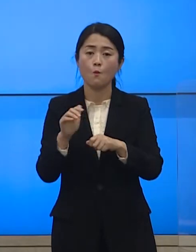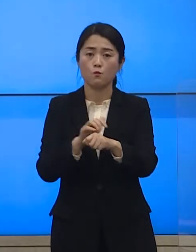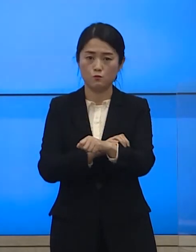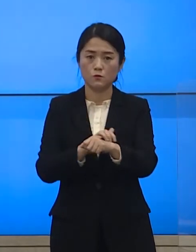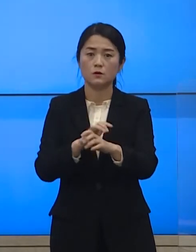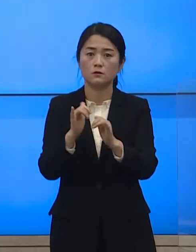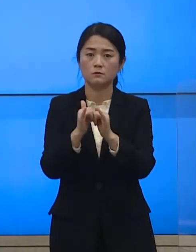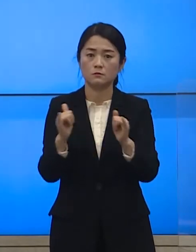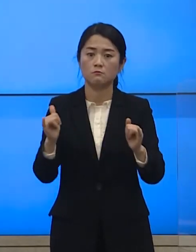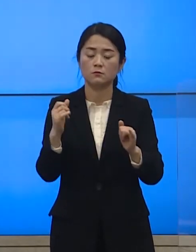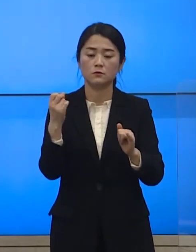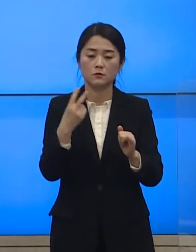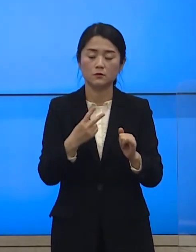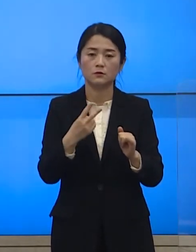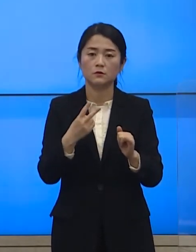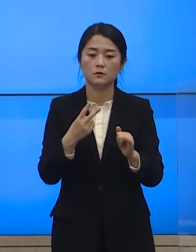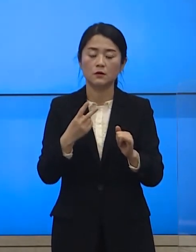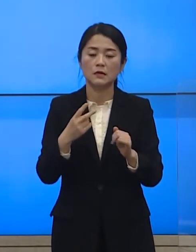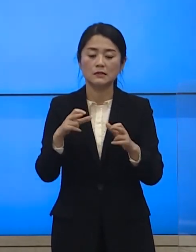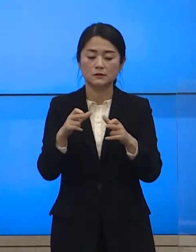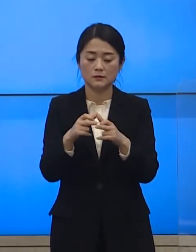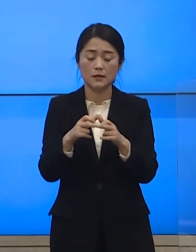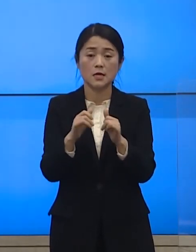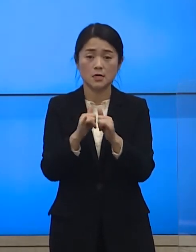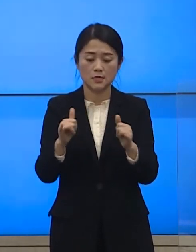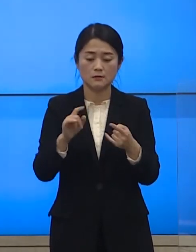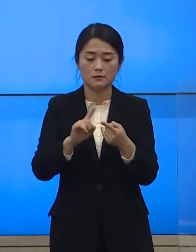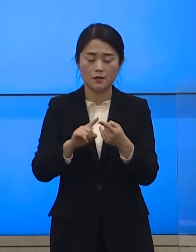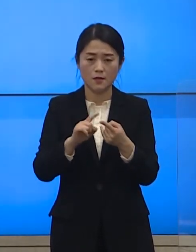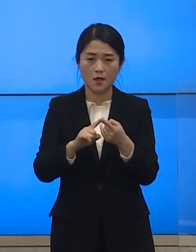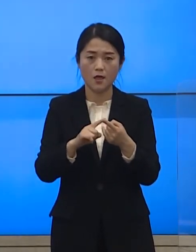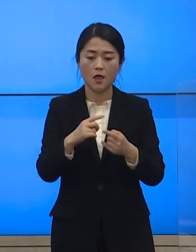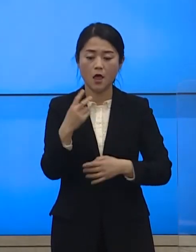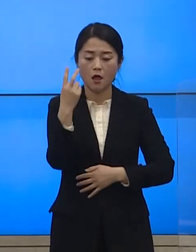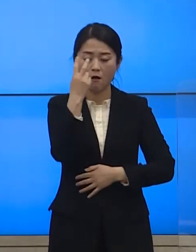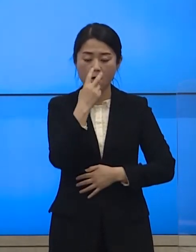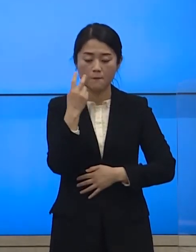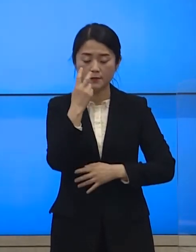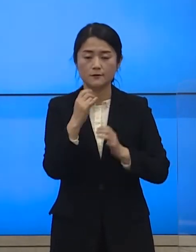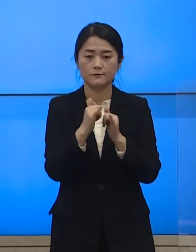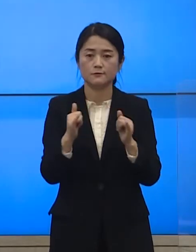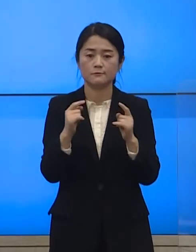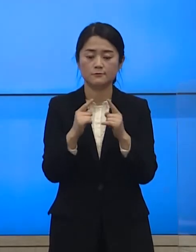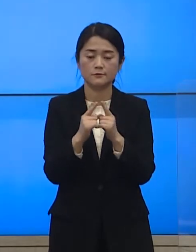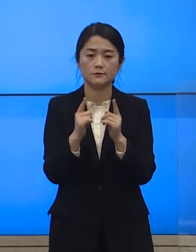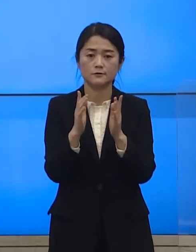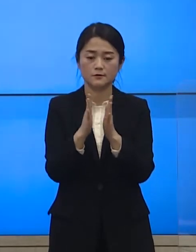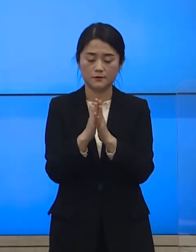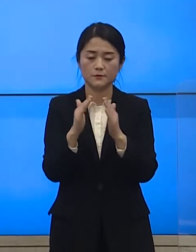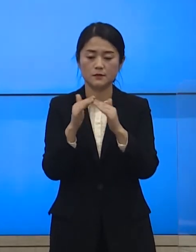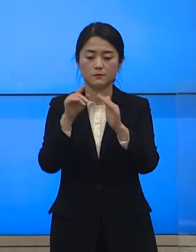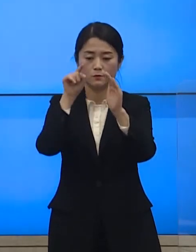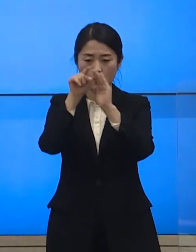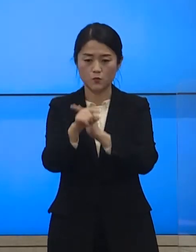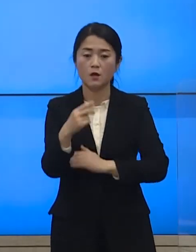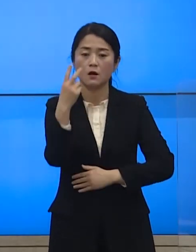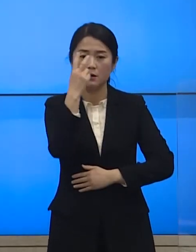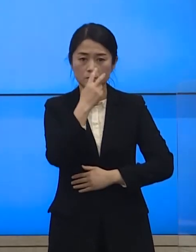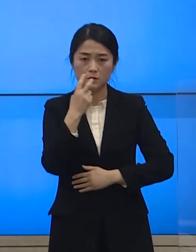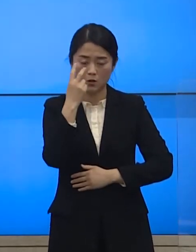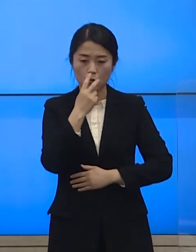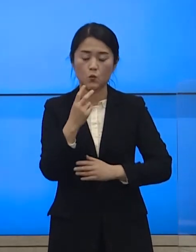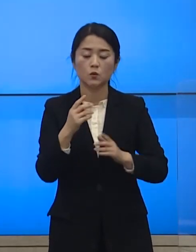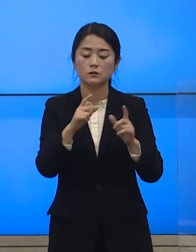어르신이나 치화계층에 대해서는 검체 요원이 직접 방문하여 검체를 하는 등 주민들의